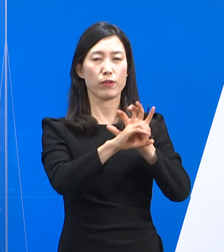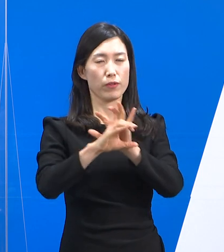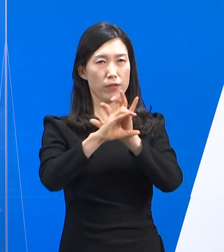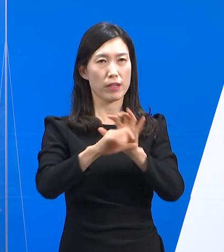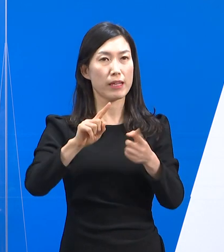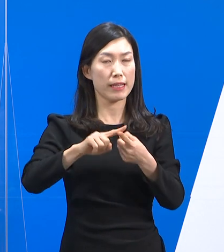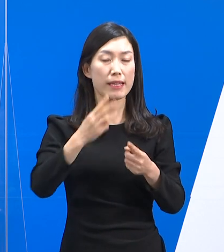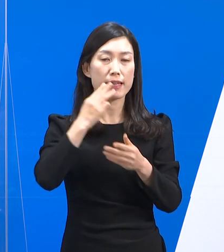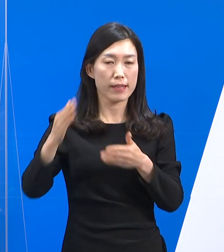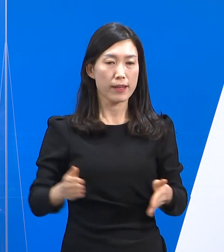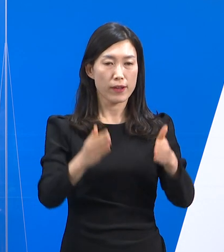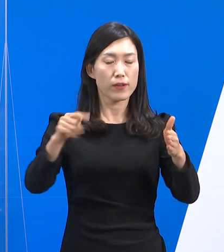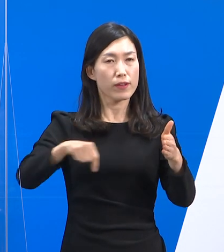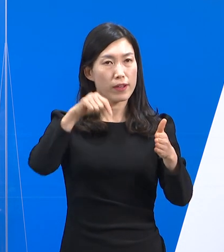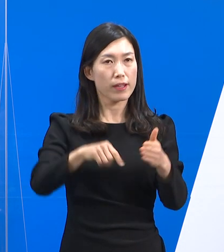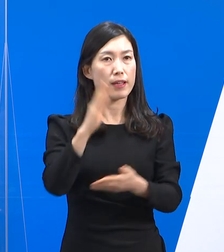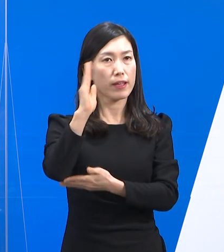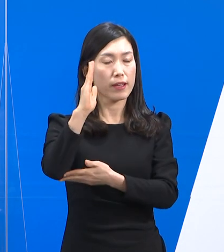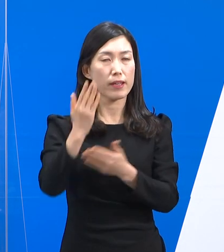기자회견을 시작하겠습니다.